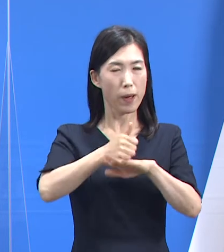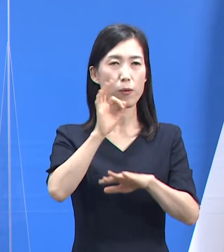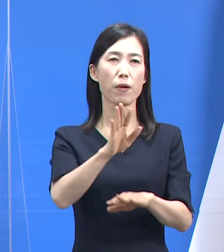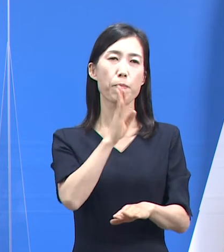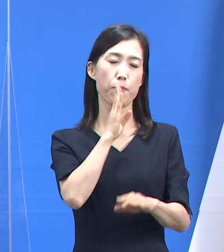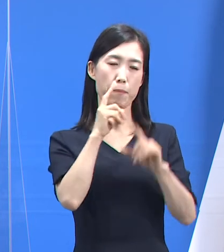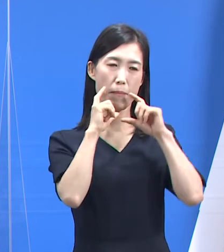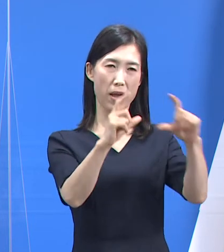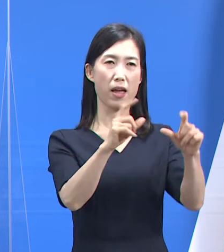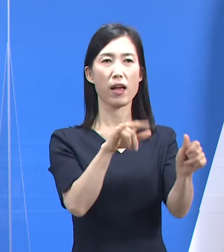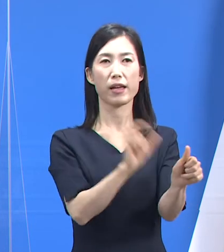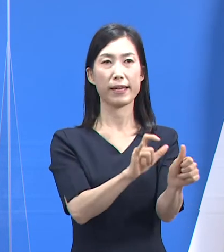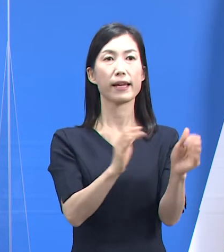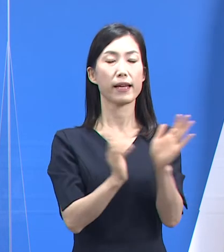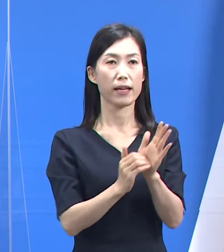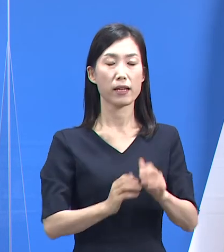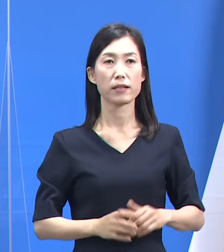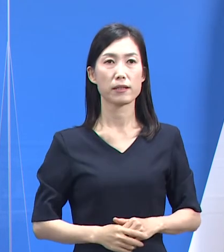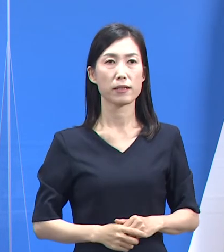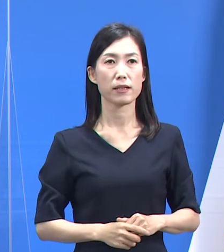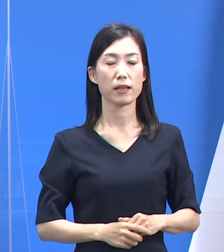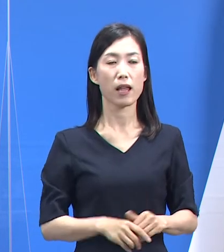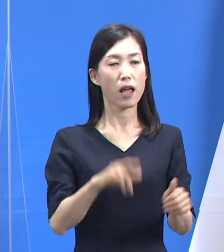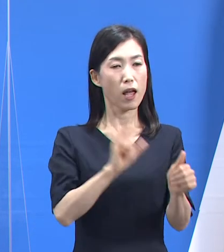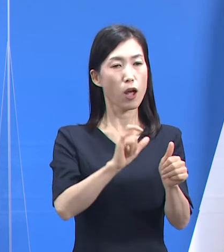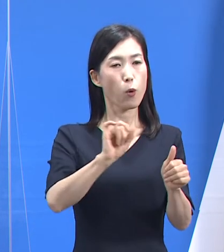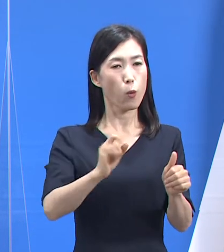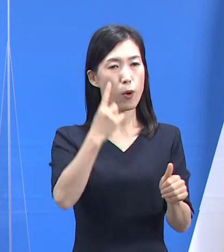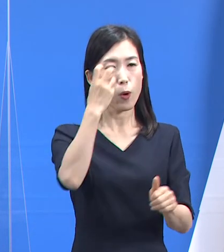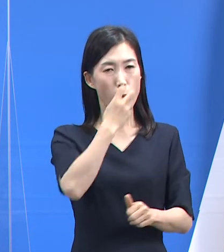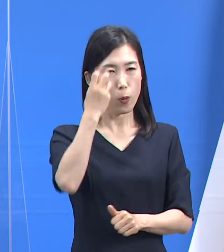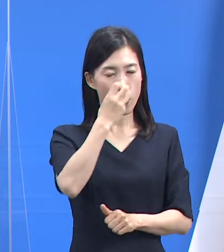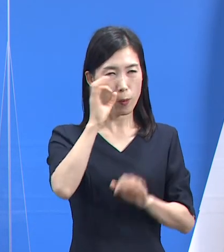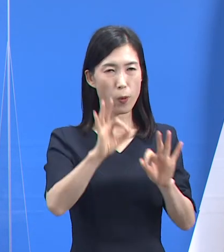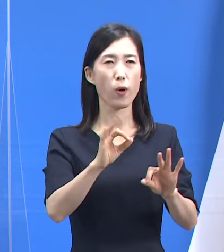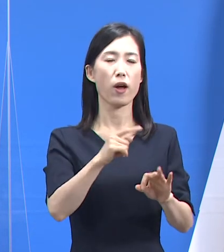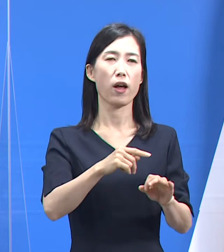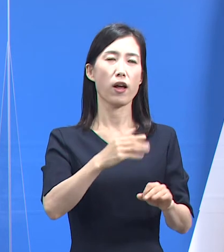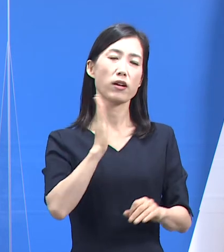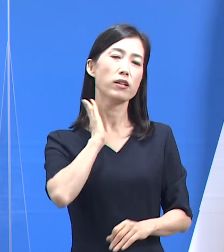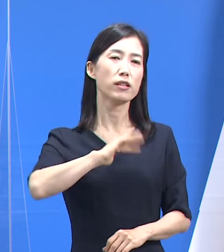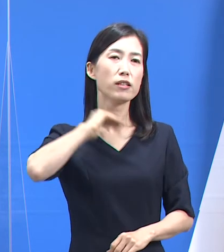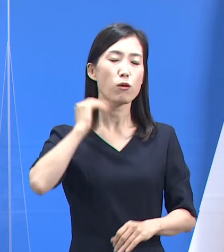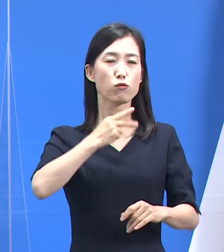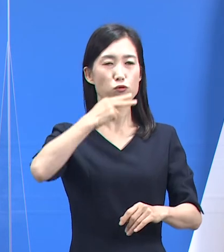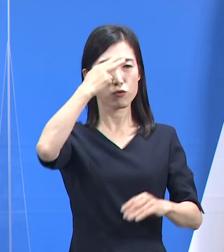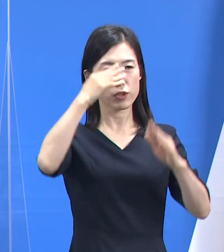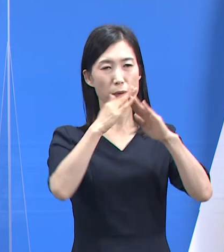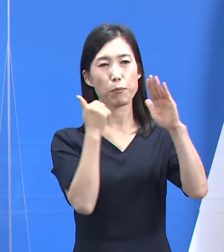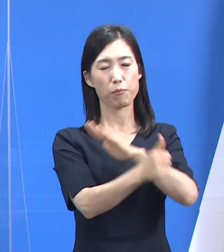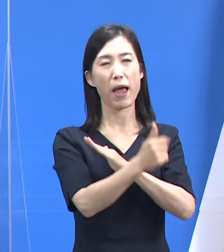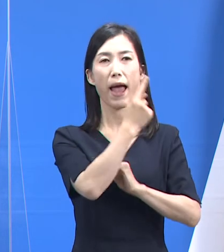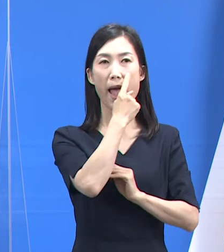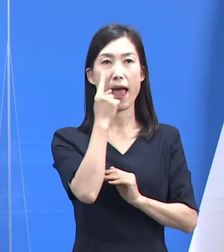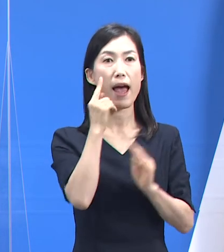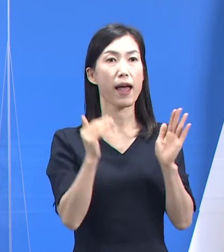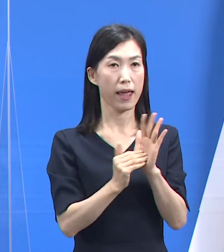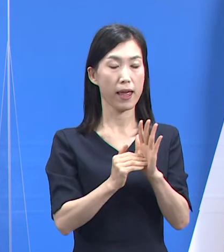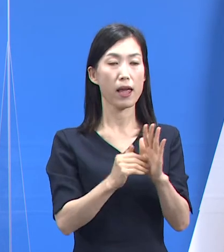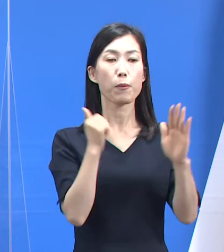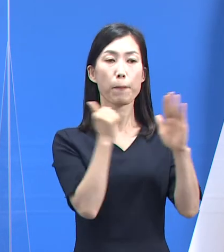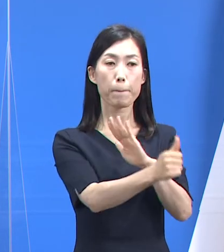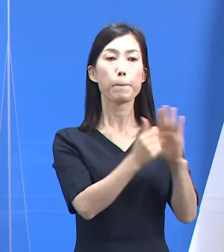확진 판정을 받았습니다. 역학조사 과정에서 주점 방문 이력이 확인되었고 이에 관련자들을